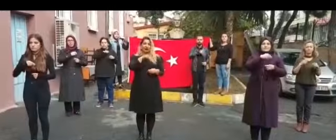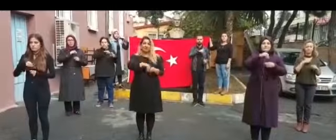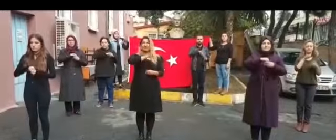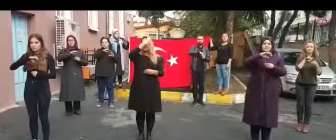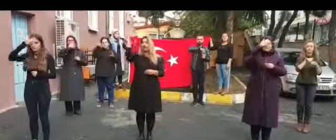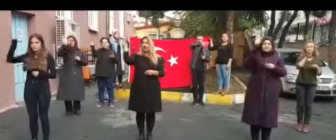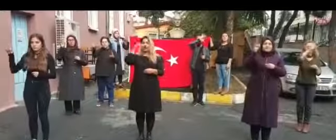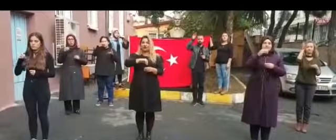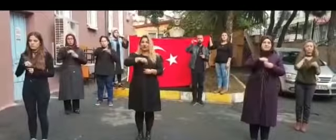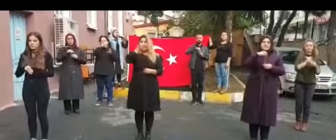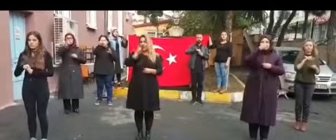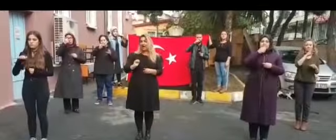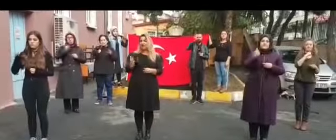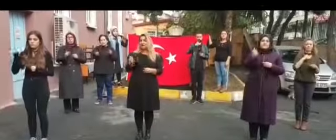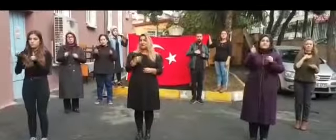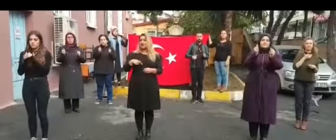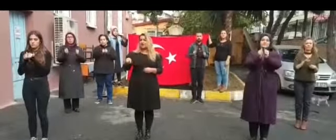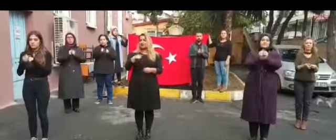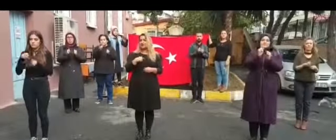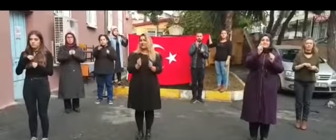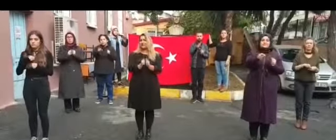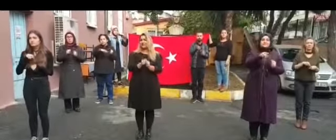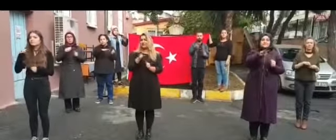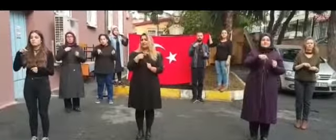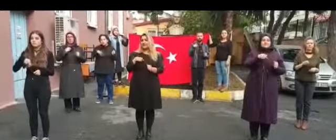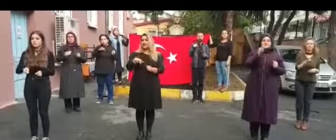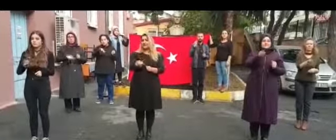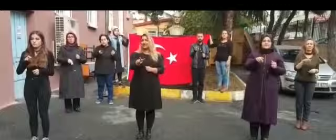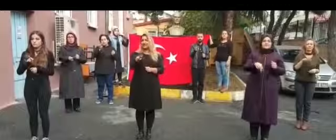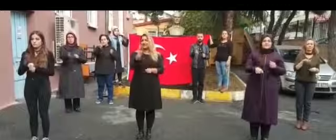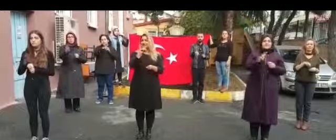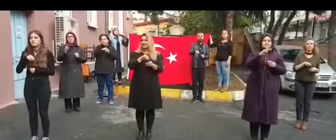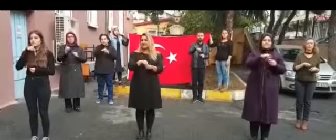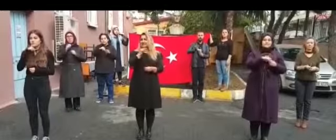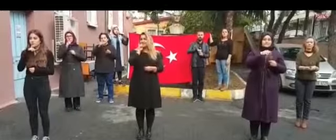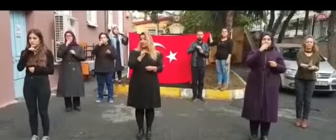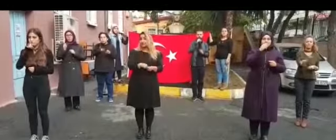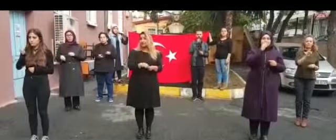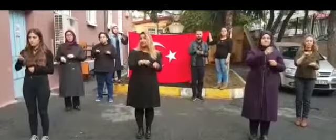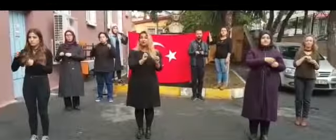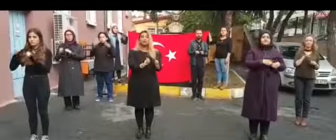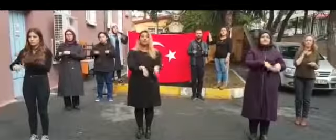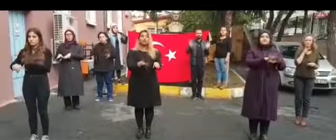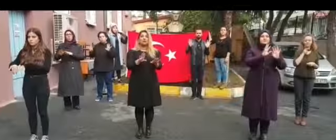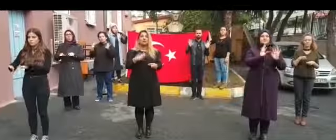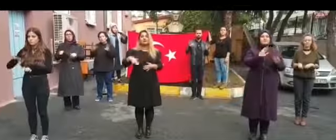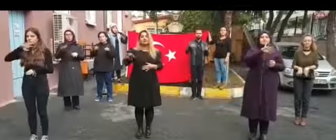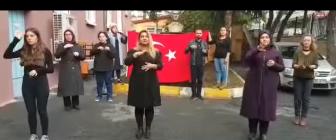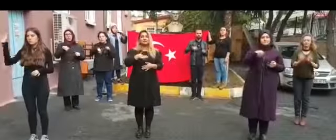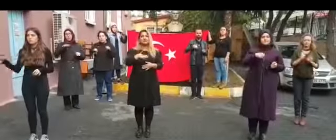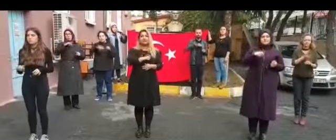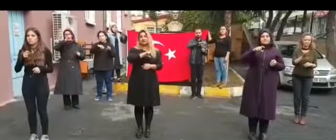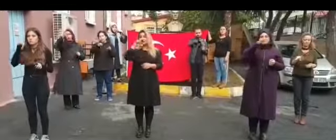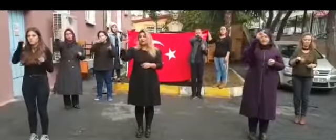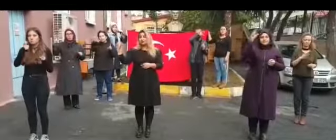Kalbimizde, göklerde, her zaman bizimlesin Biz senin izindeyiz, sözümüzden dönmeyiz Her birimiz